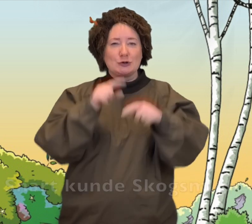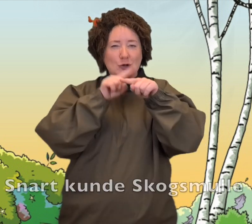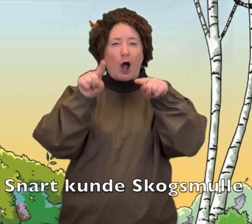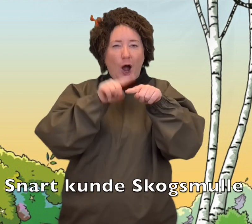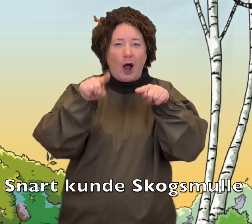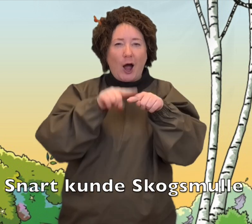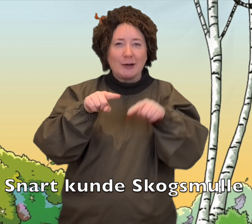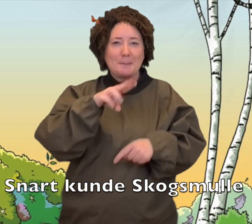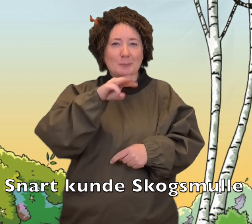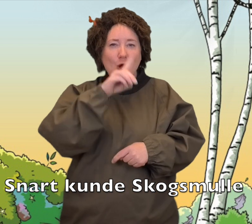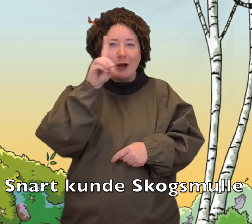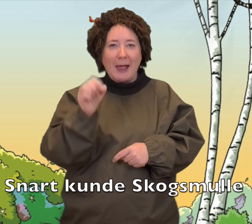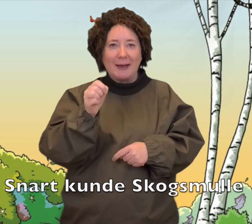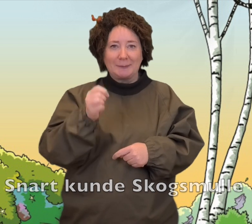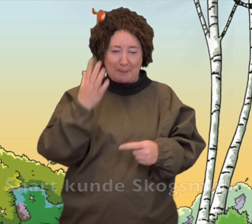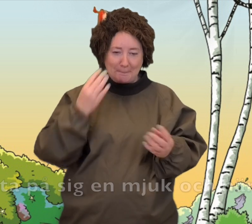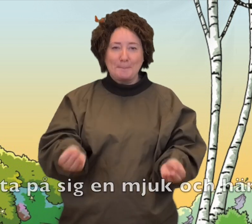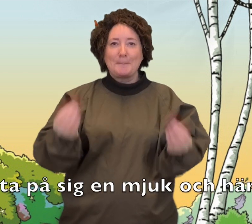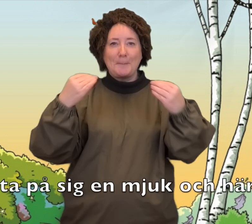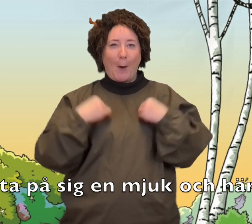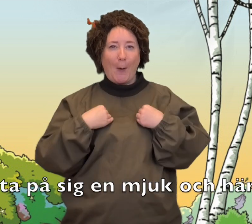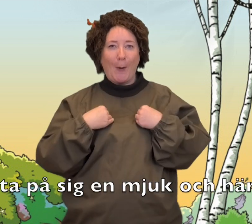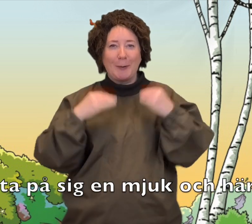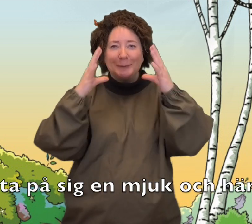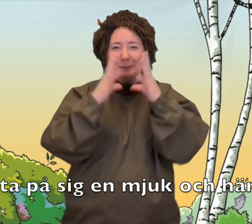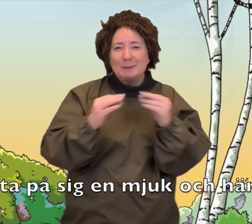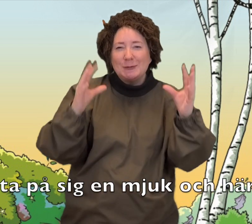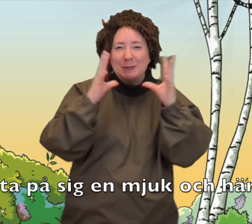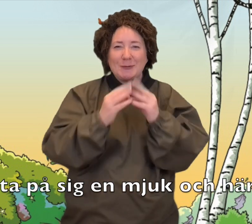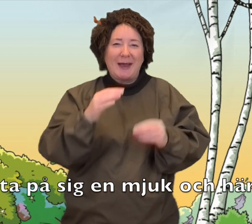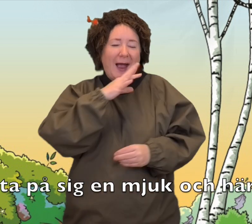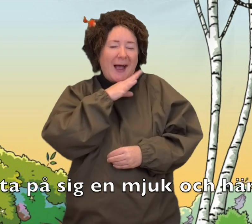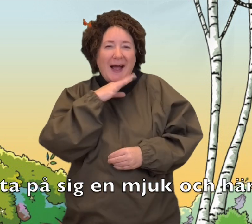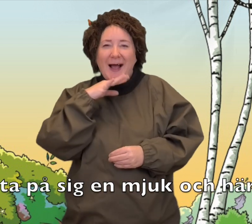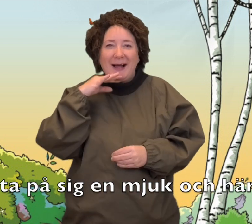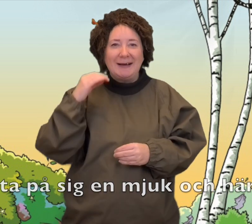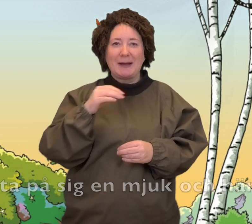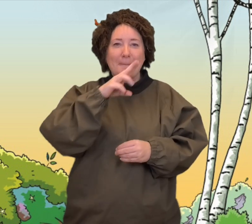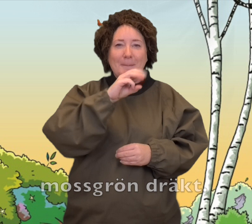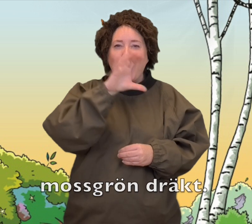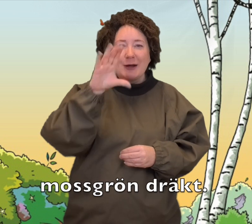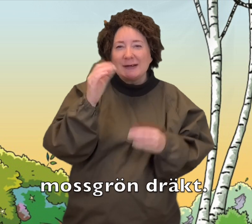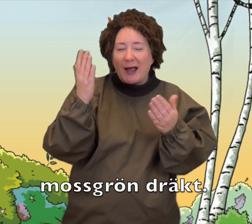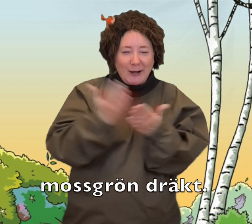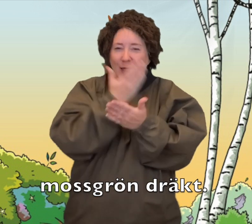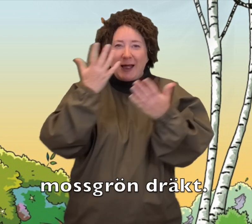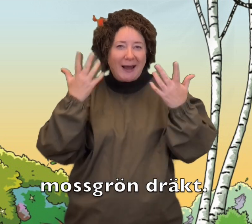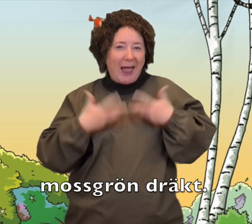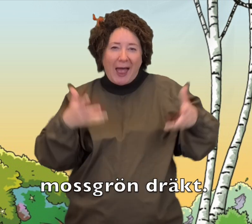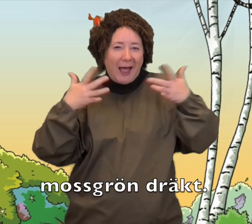Snart kunde skogsmulle sätta på sig en mjuk och härlig mossgrän dräkt.